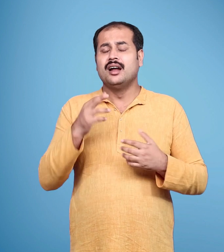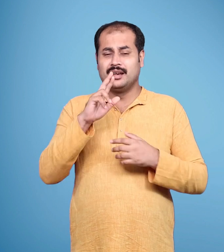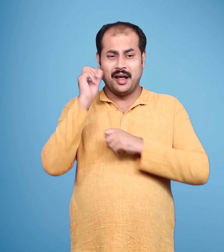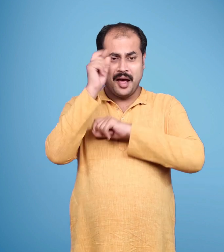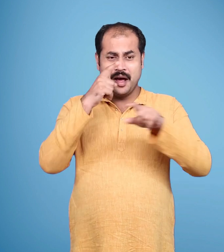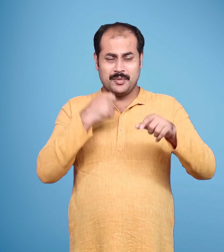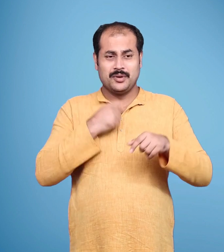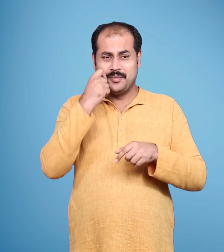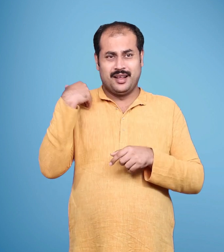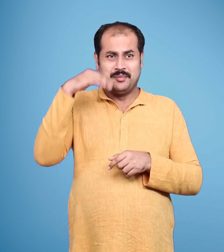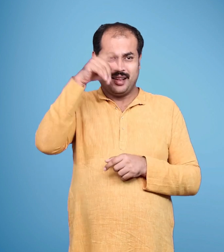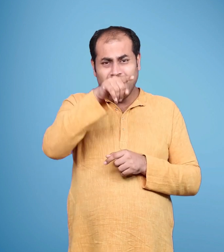भरता राम से कोई अपराद हुआ?